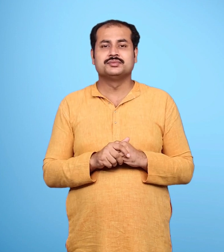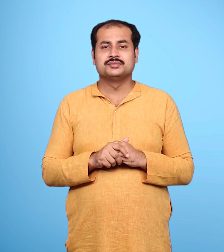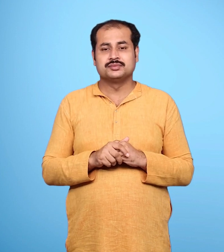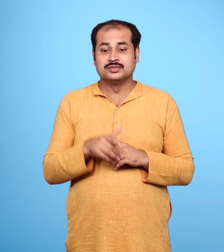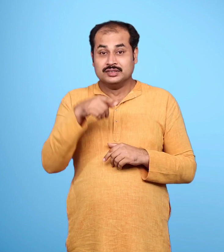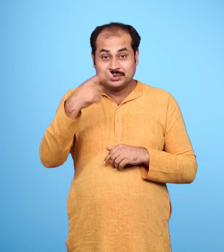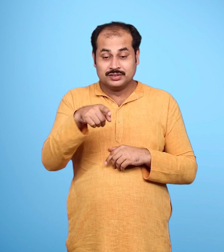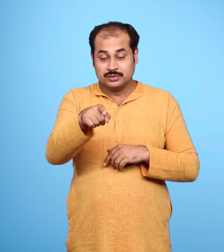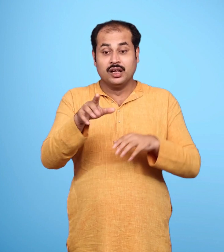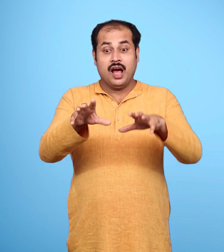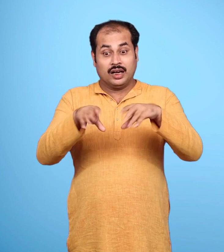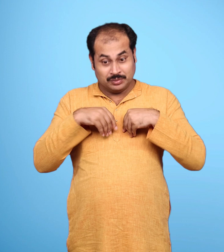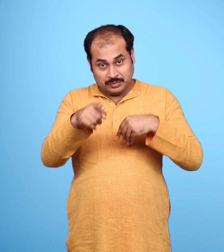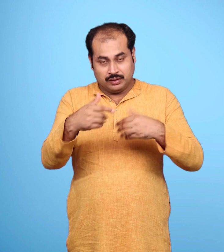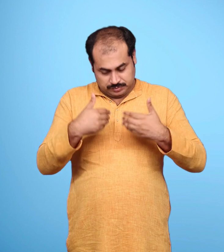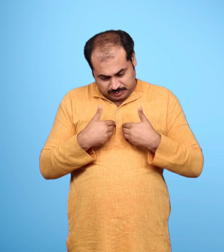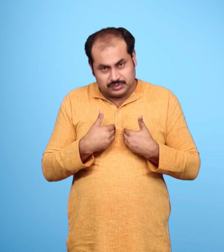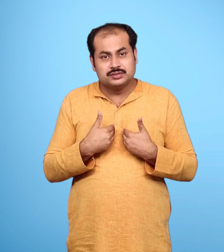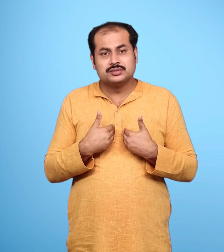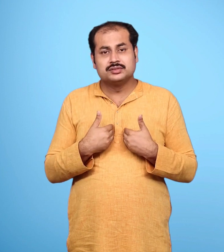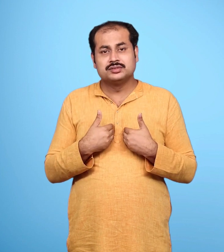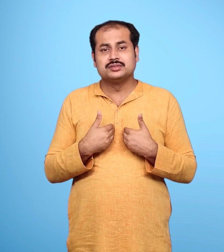मुझे सुईकार करो और लंका में सुख से रहो